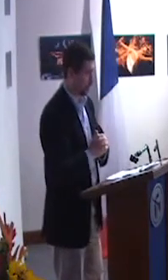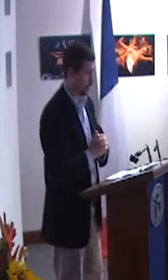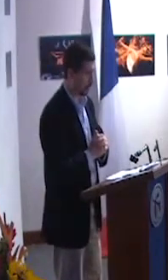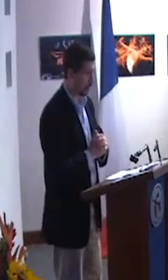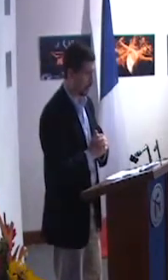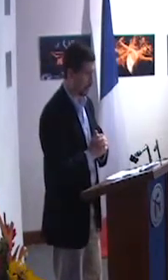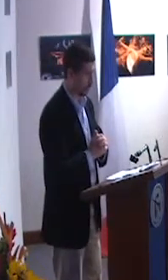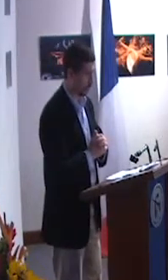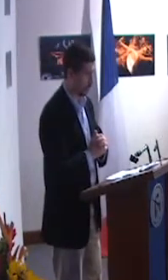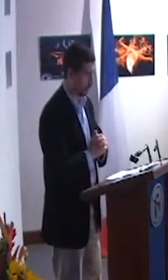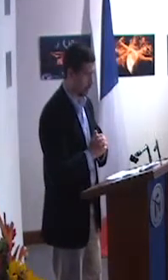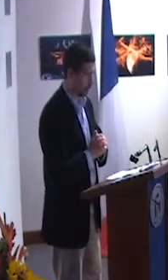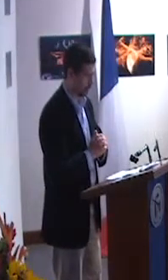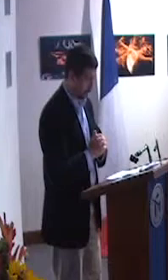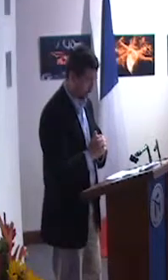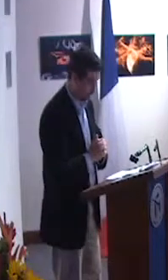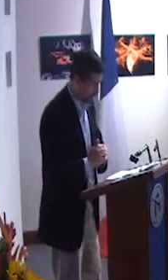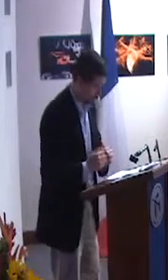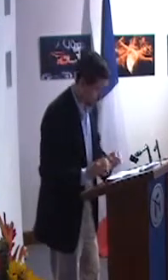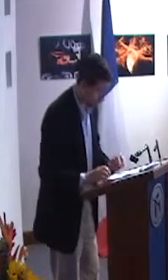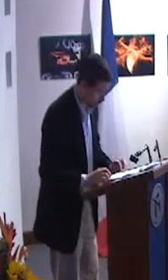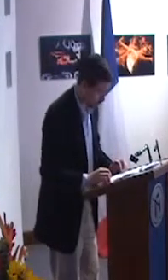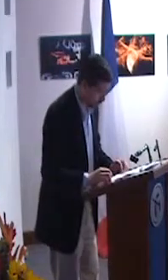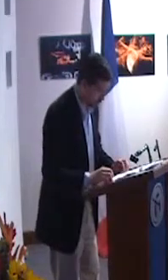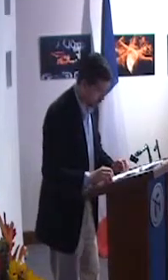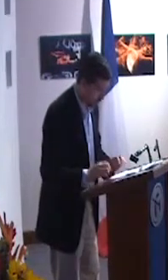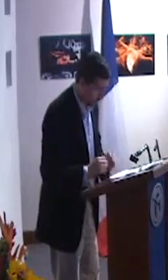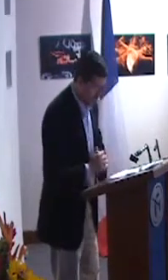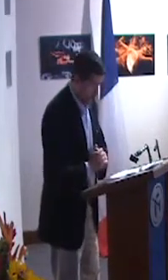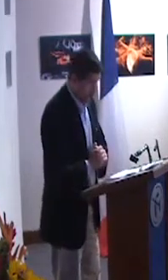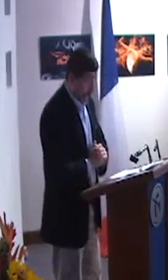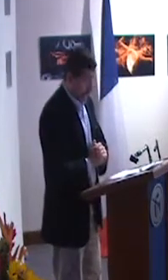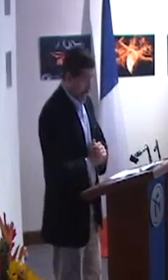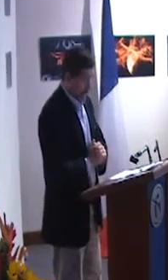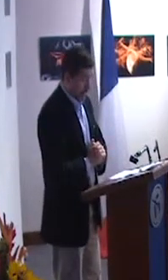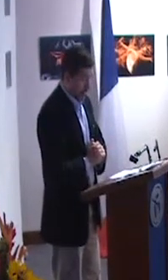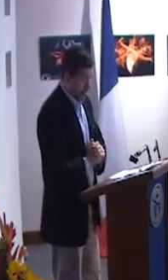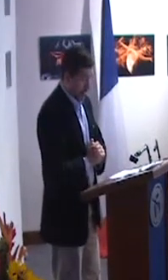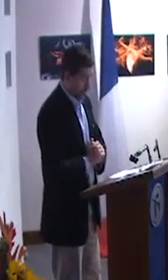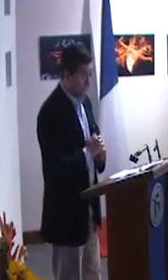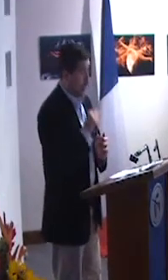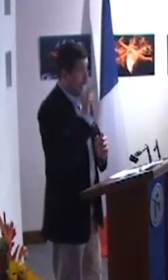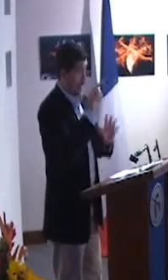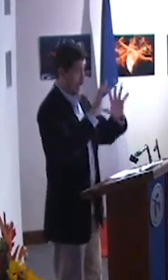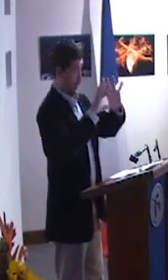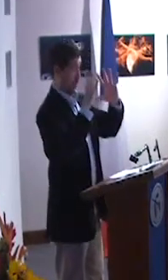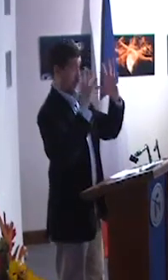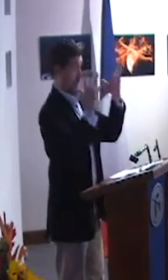el reconocimiento a la educación como derecho de educarse.